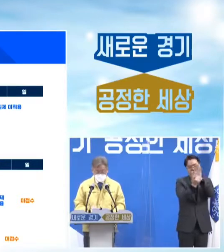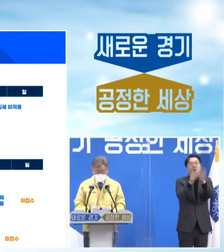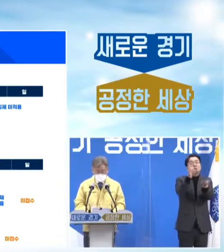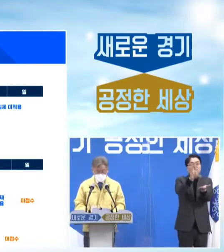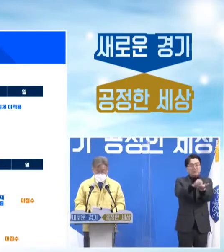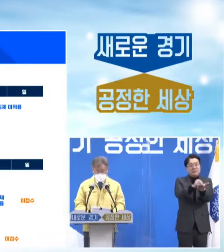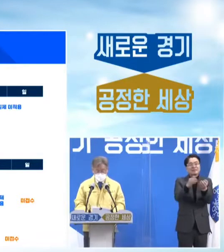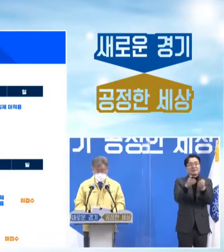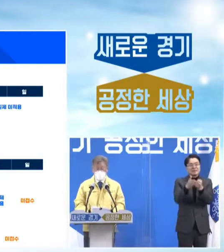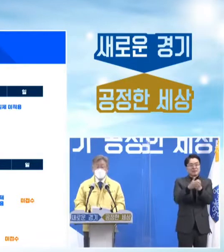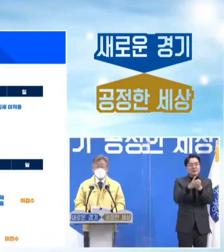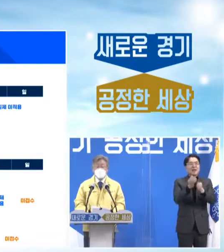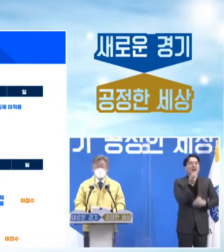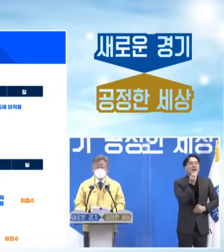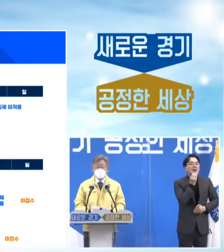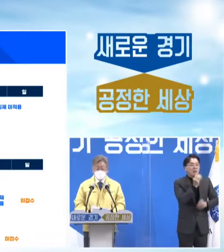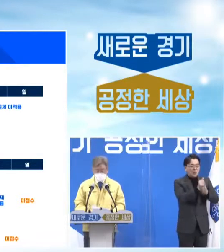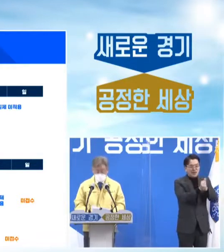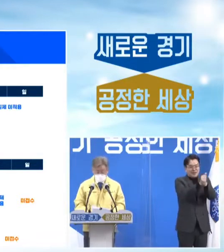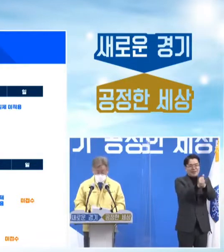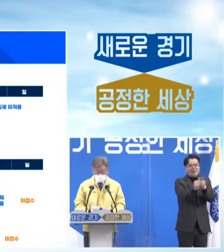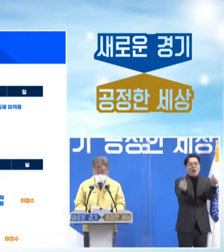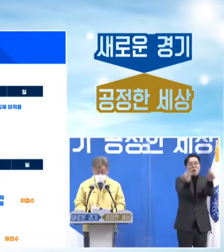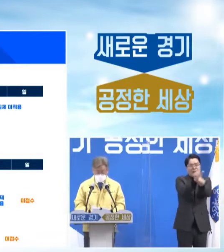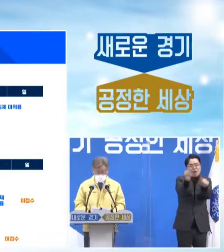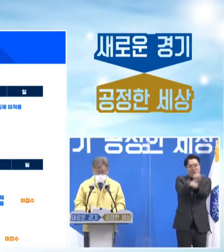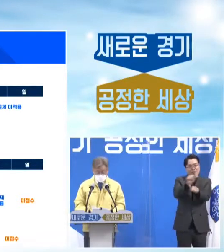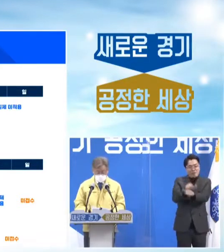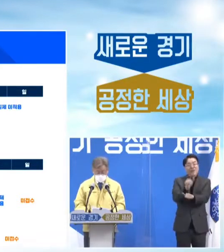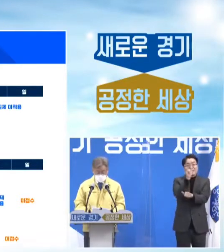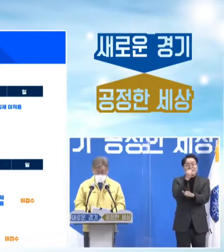요일별 오부제를 적용합니다.